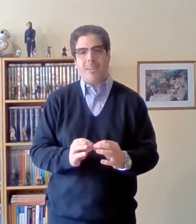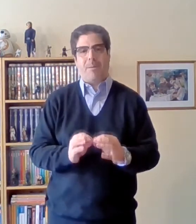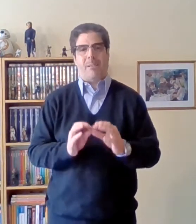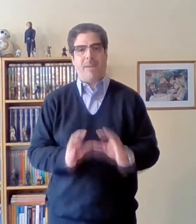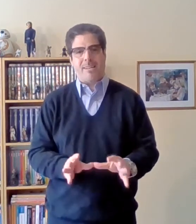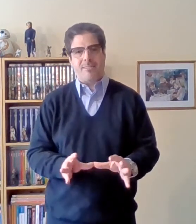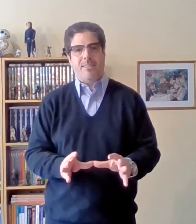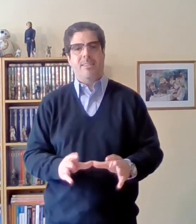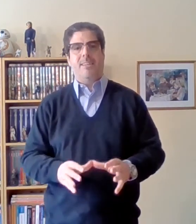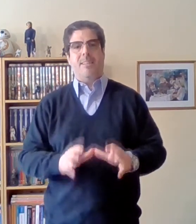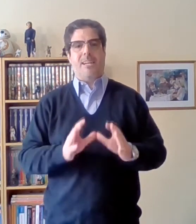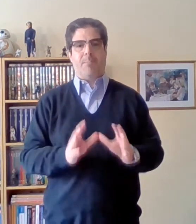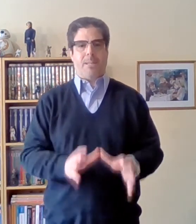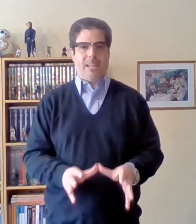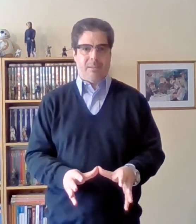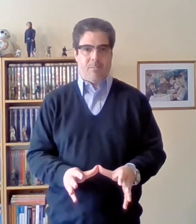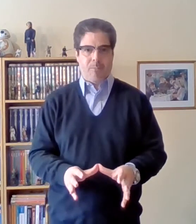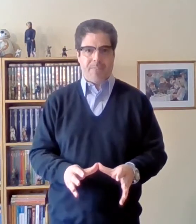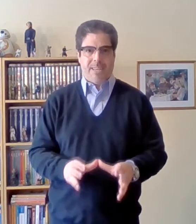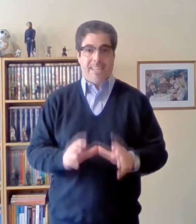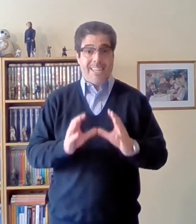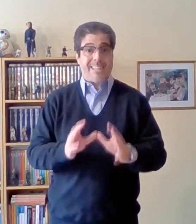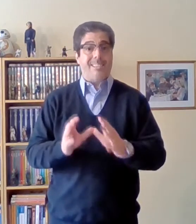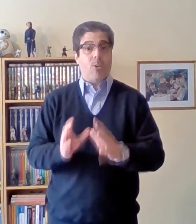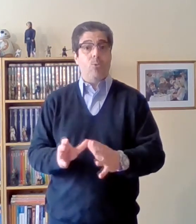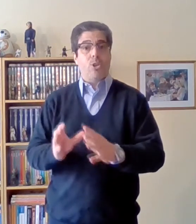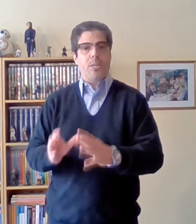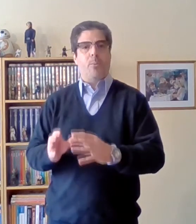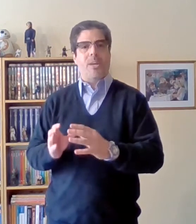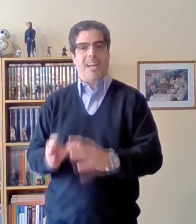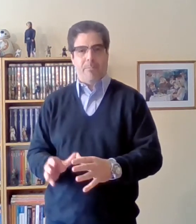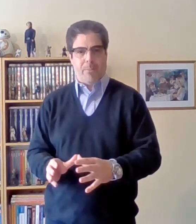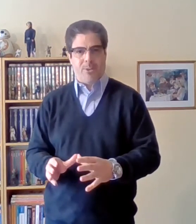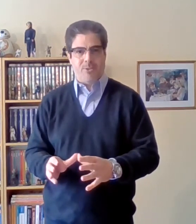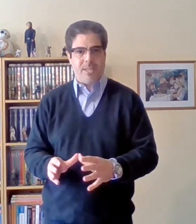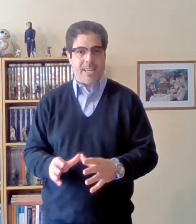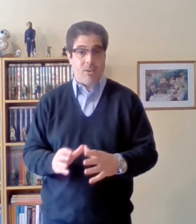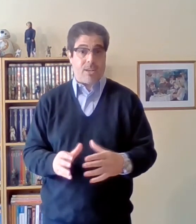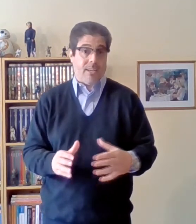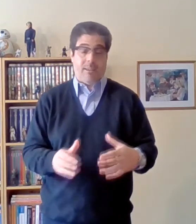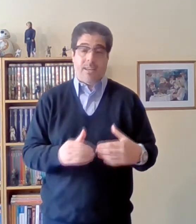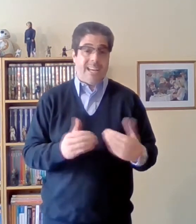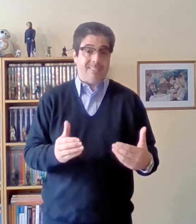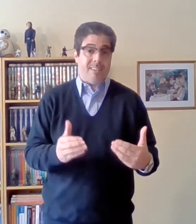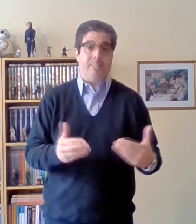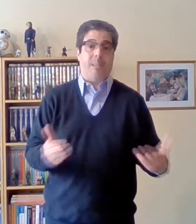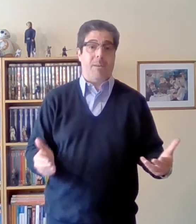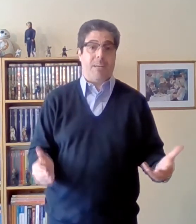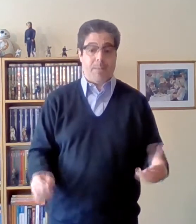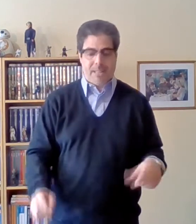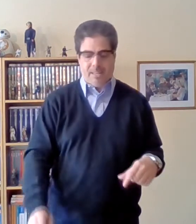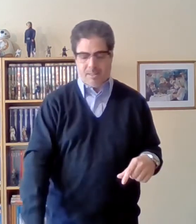para Marx del capitalismo y este segundo tipo de cambio ¿sí? que es lo que hace el sistema capitalista